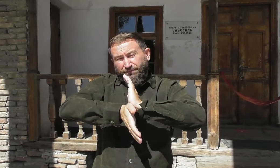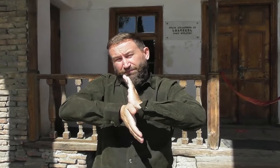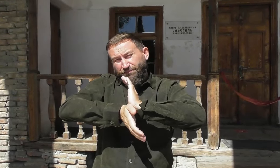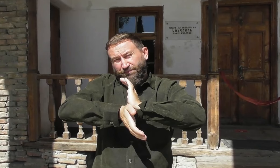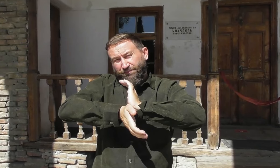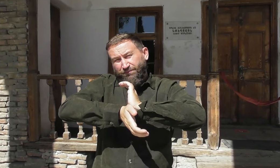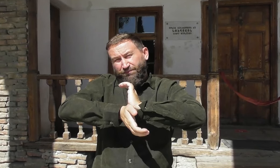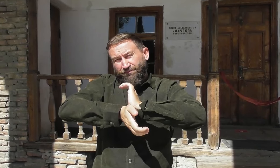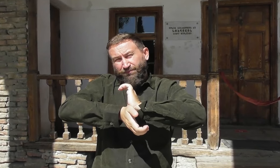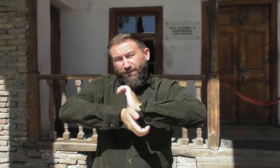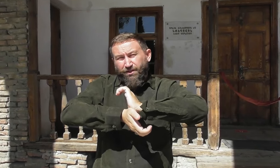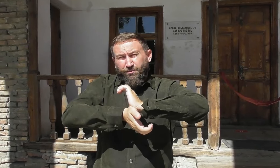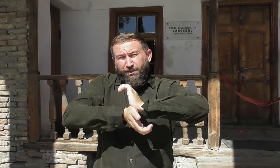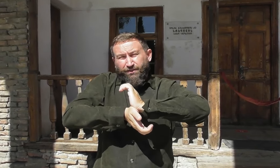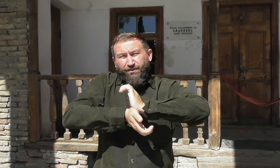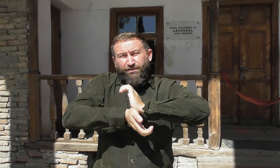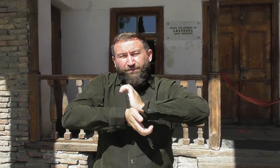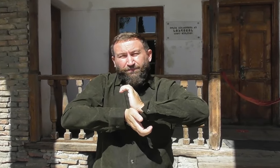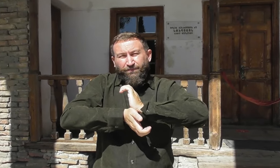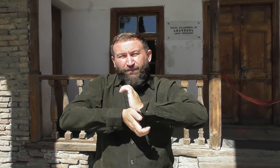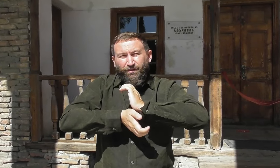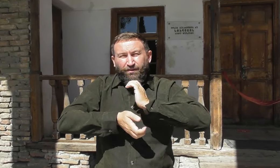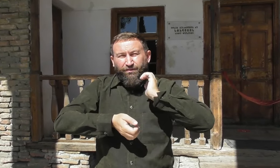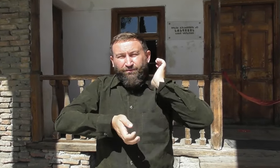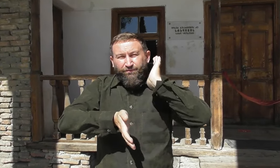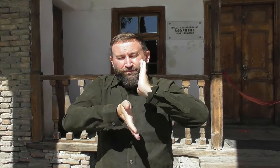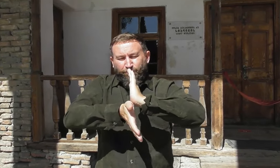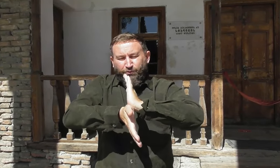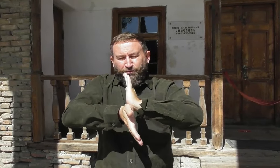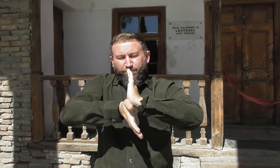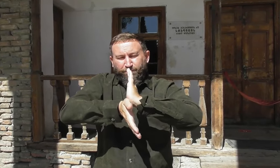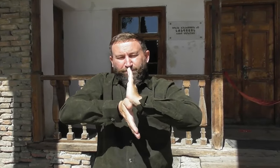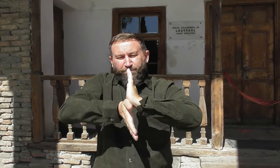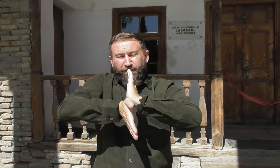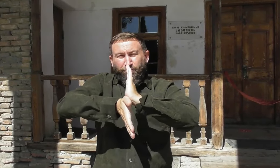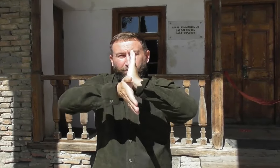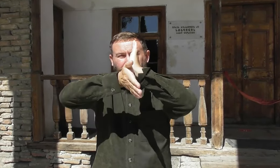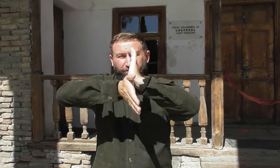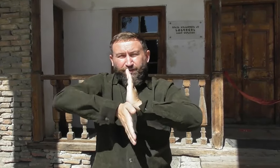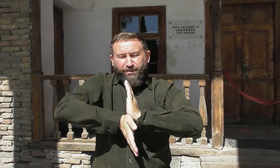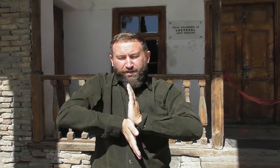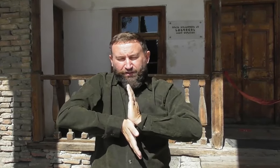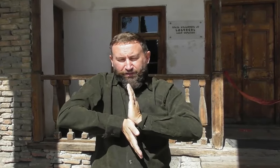Соединение и гармонизация. Чувствуем поток вертикальный,